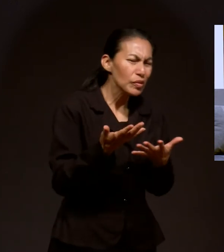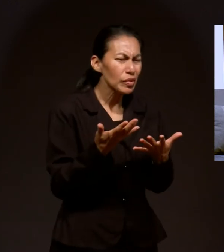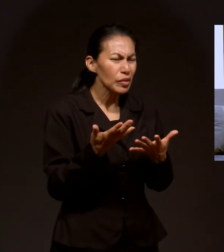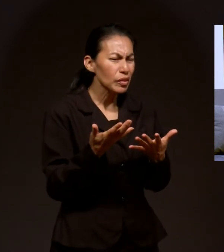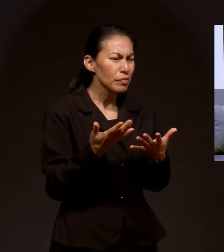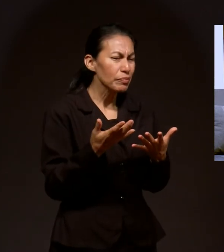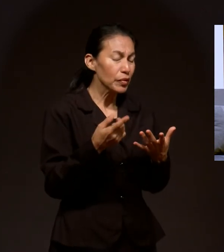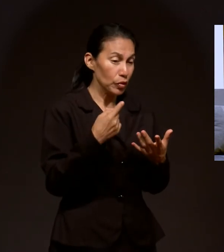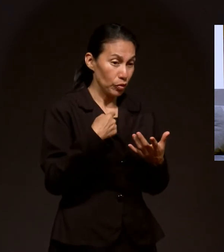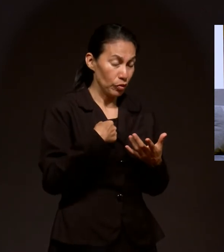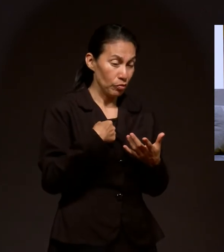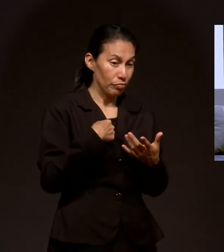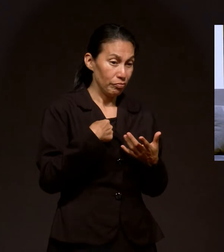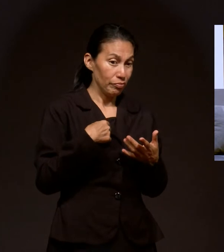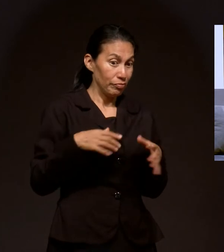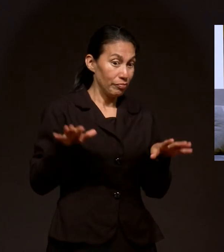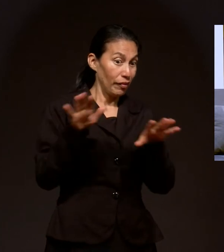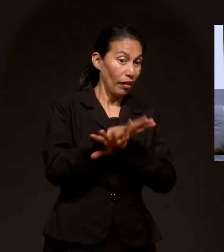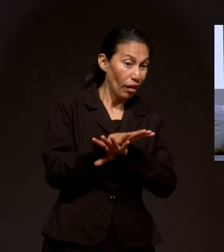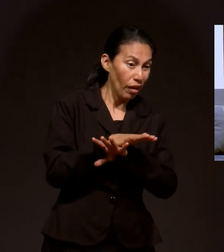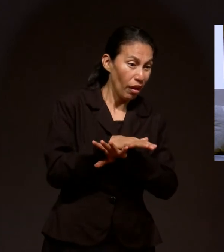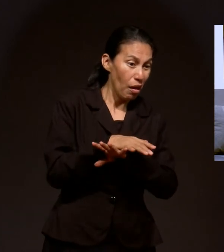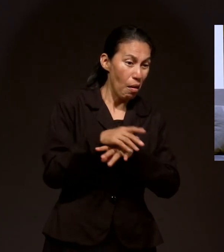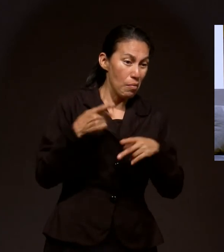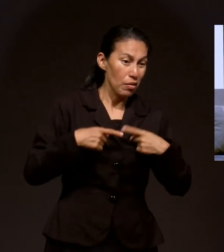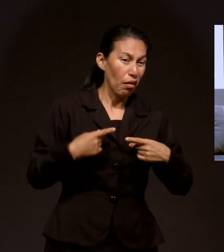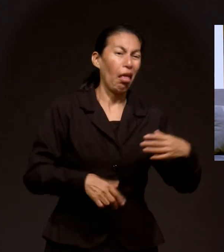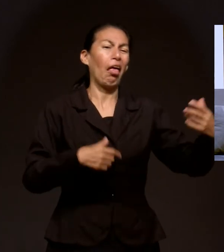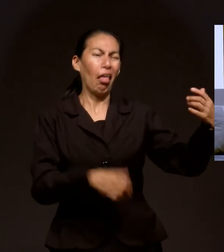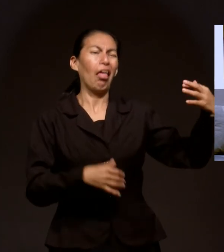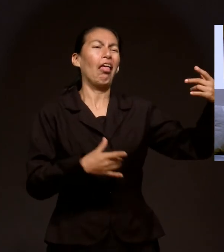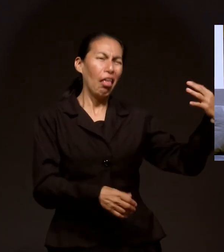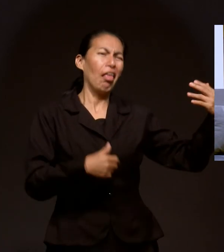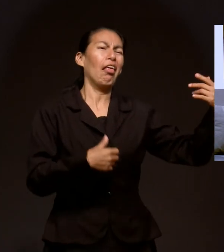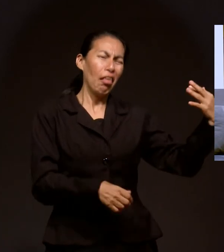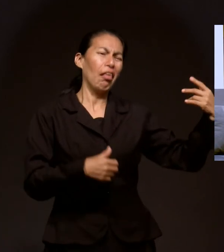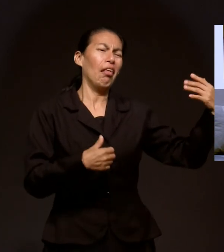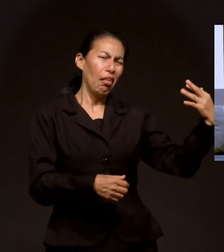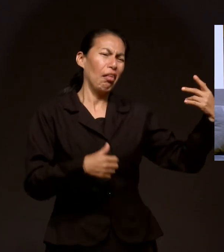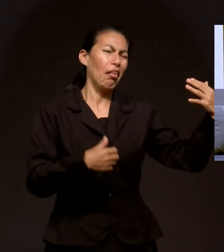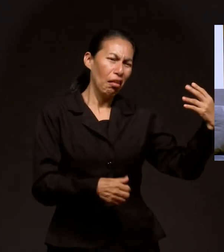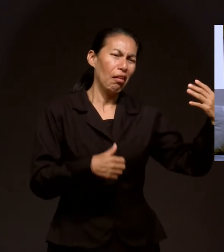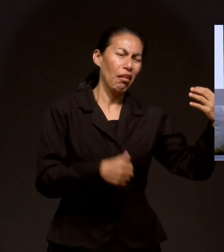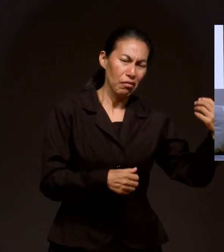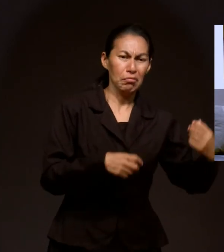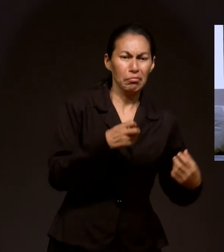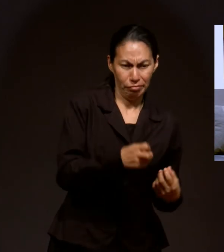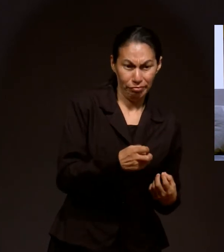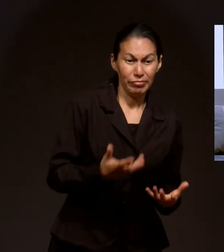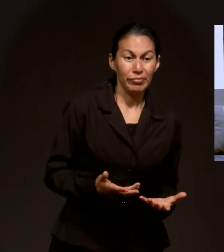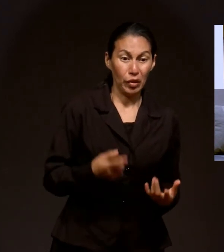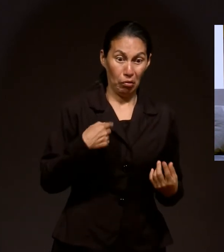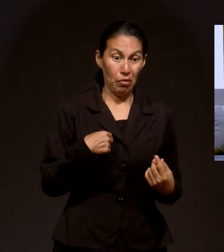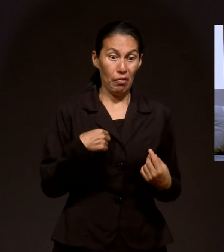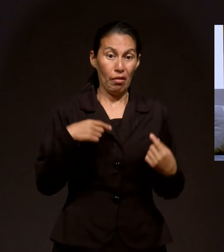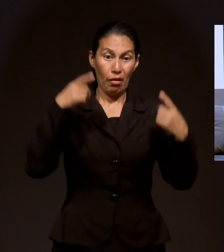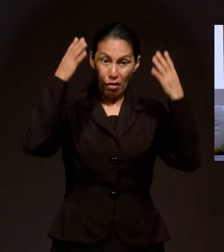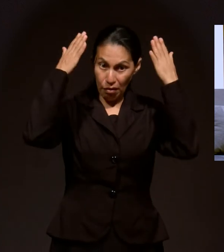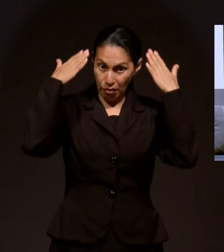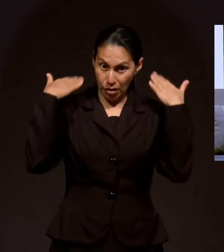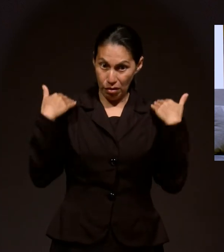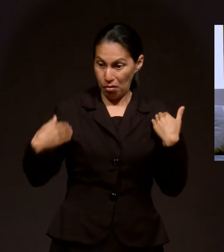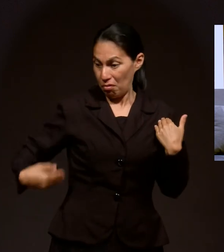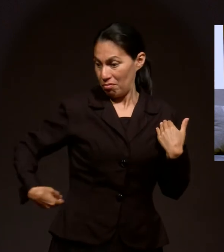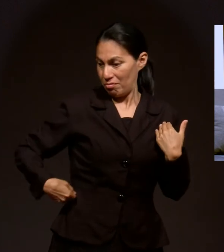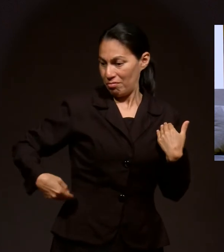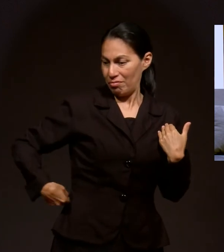Me convertí en algo que se conoce como metalero o rockero. Era un hombre, alcancé a tener el pelo